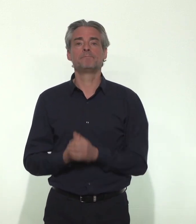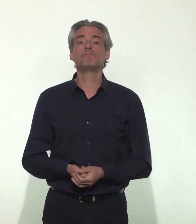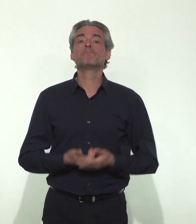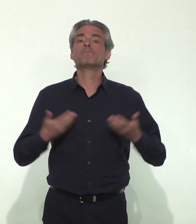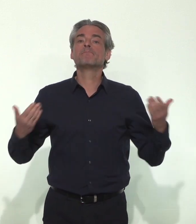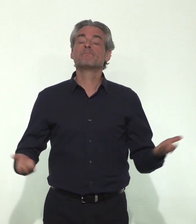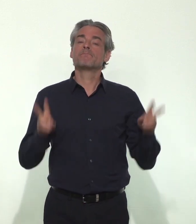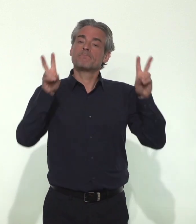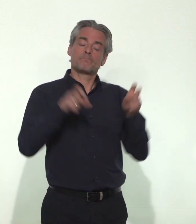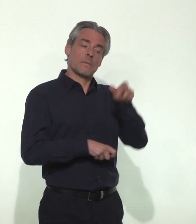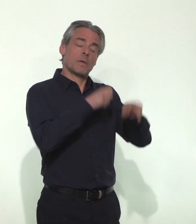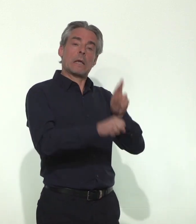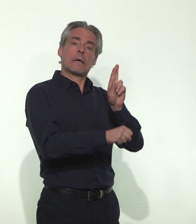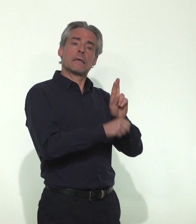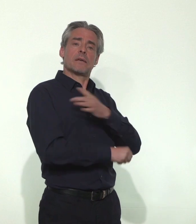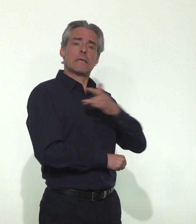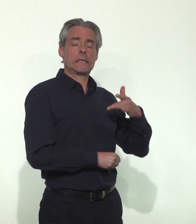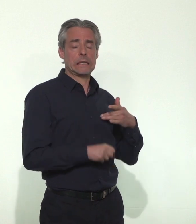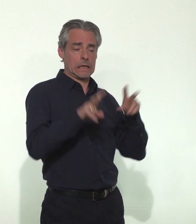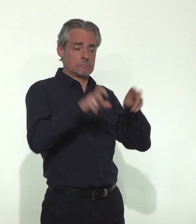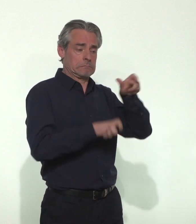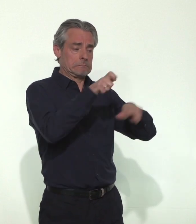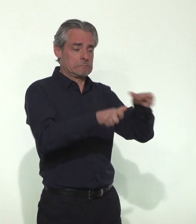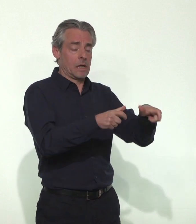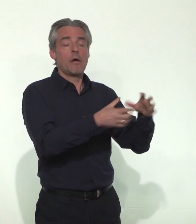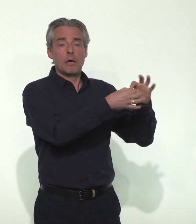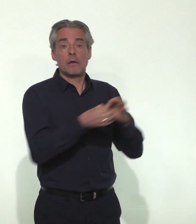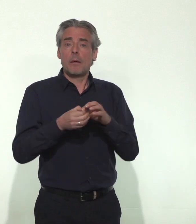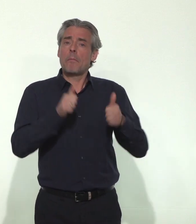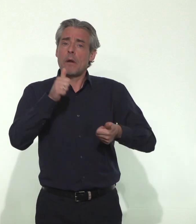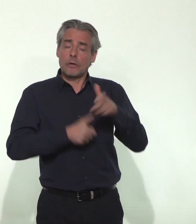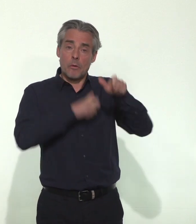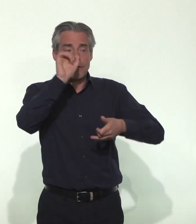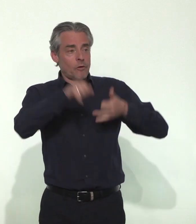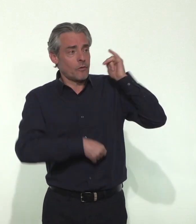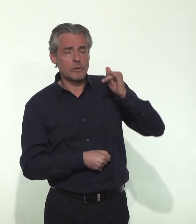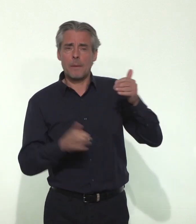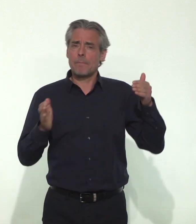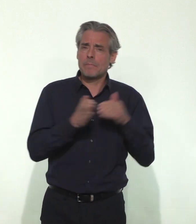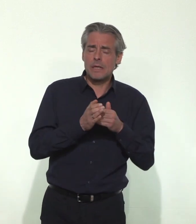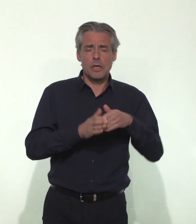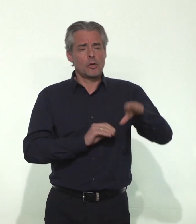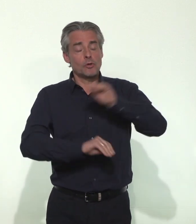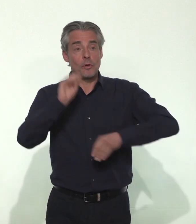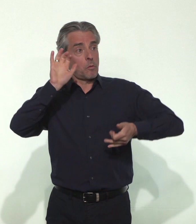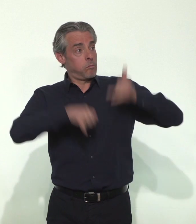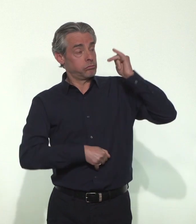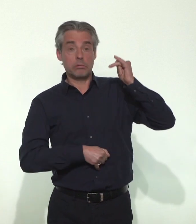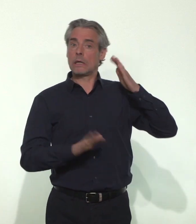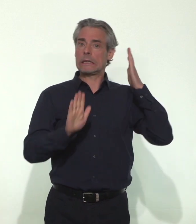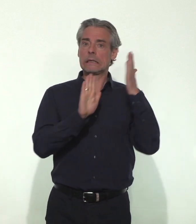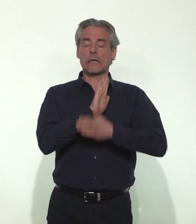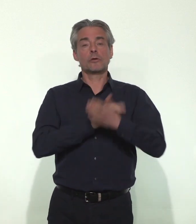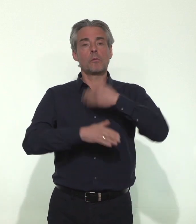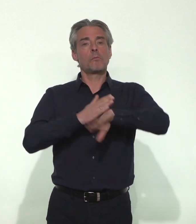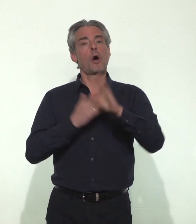La réserve sanitaire gérée par Santé publique France a été rejointe par de nombreux volontaires. Des milliers de soignants se sont portés directement